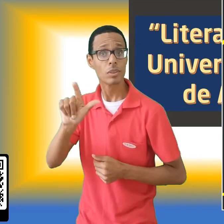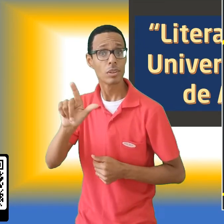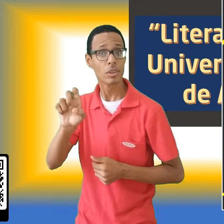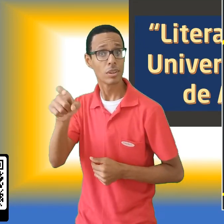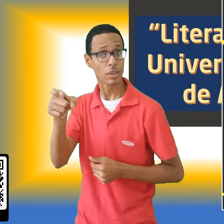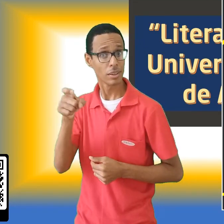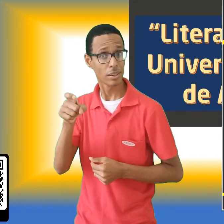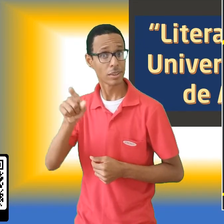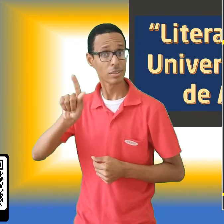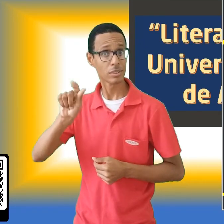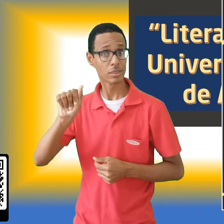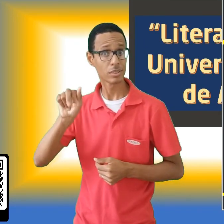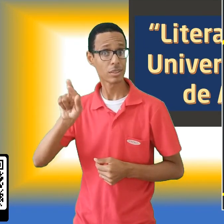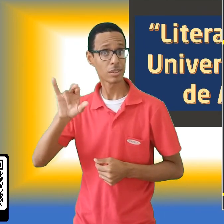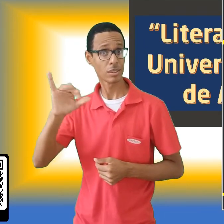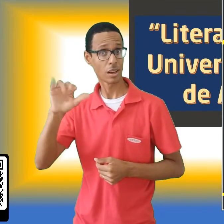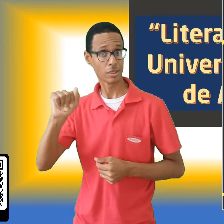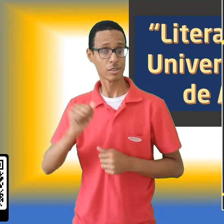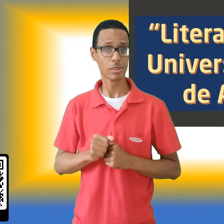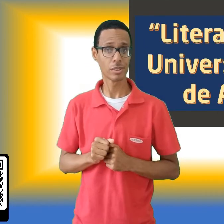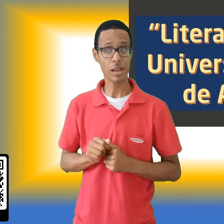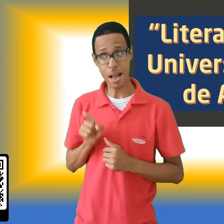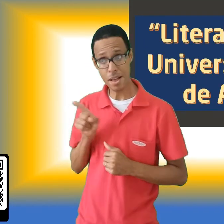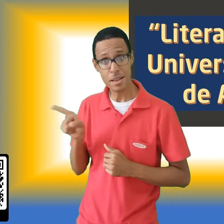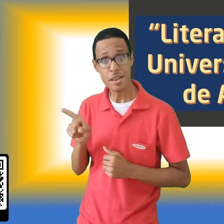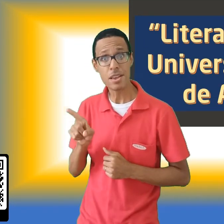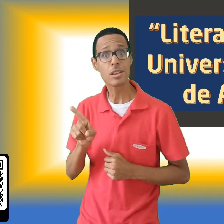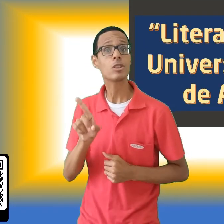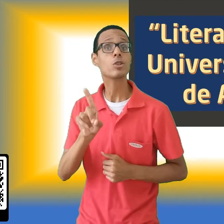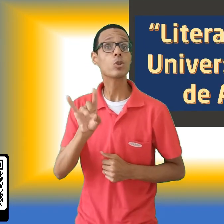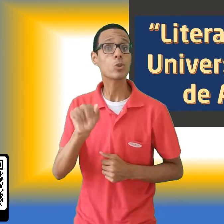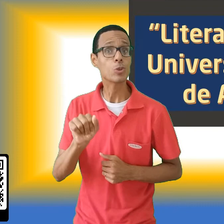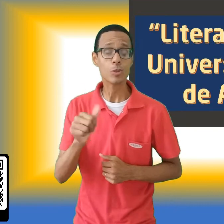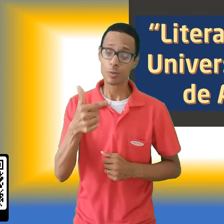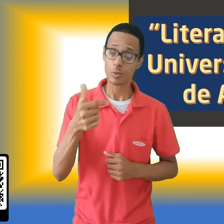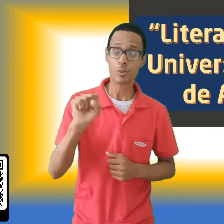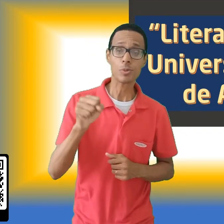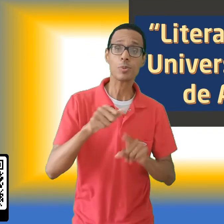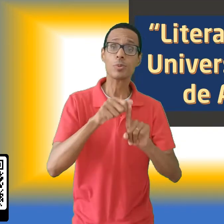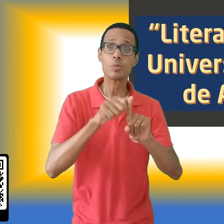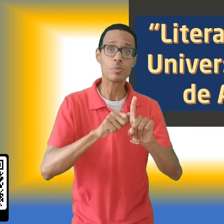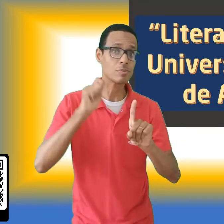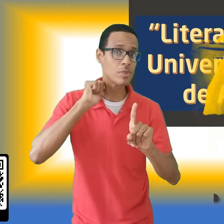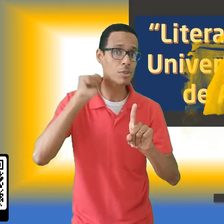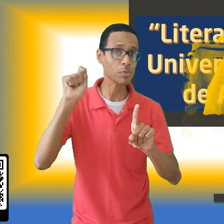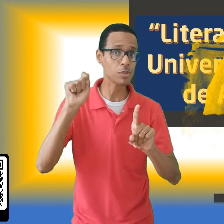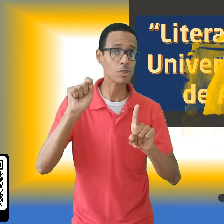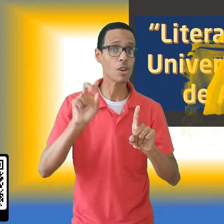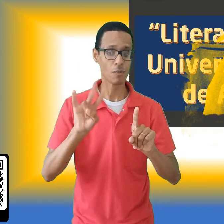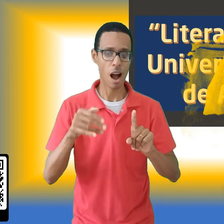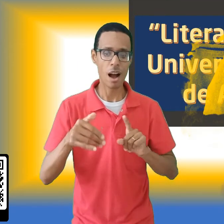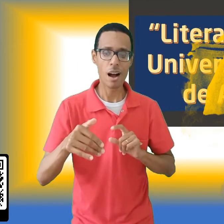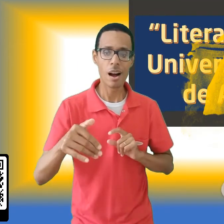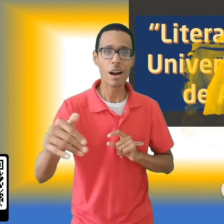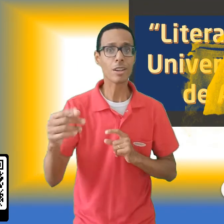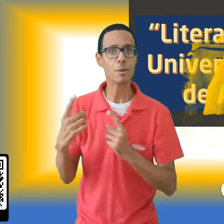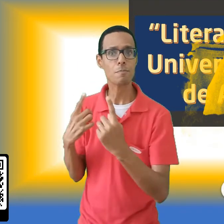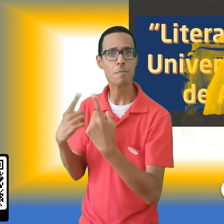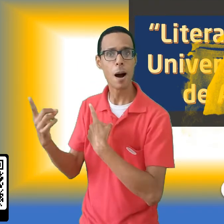E já aproveito para convidar você a estar conosco no dia 28 de abril, dia